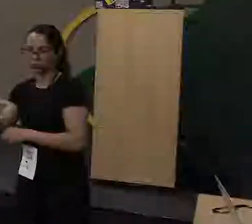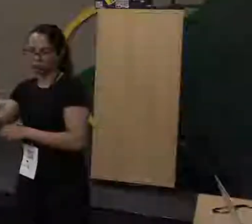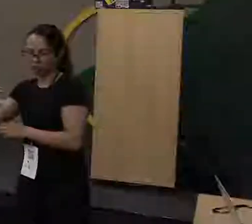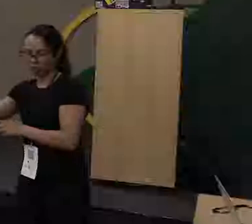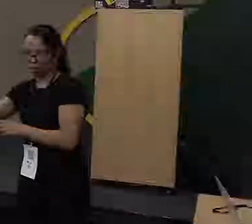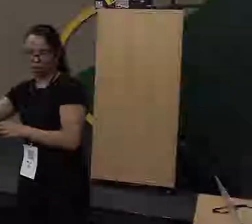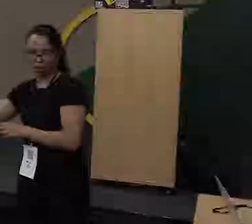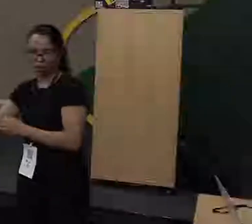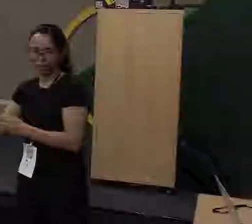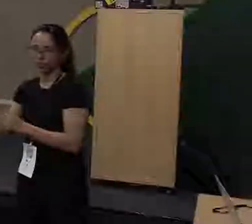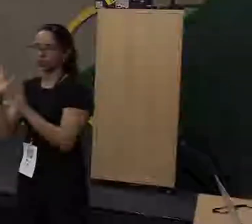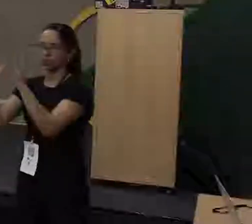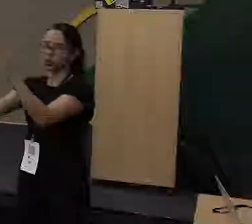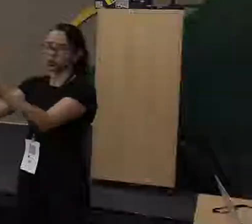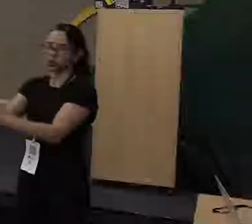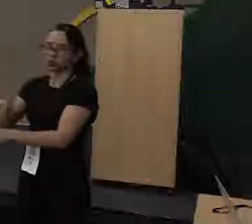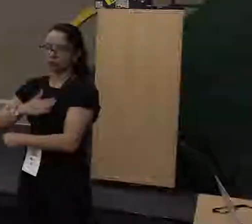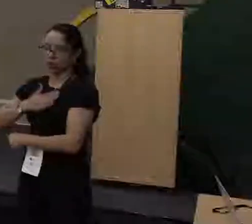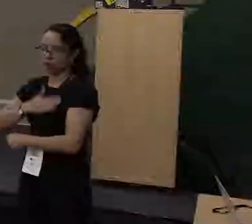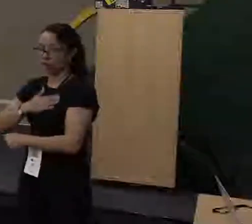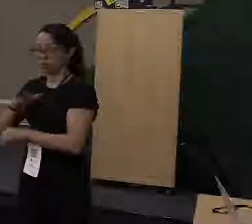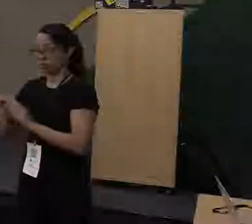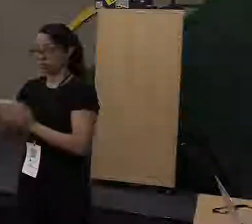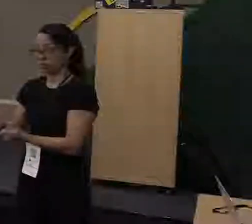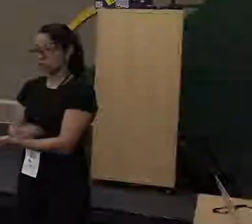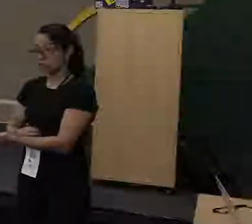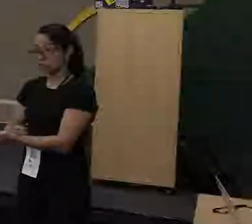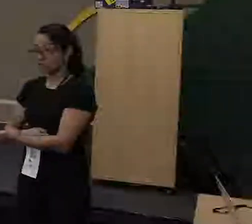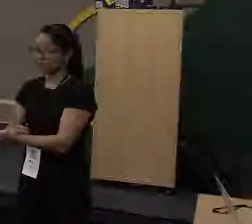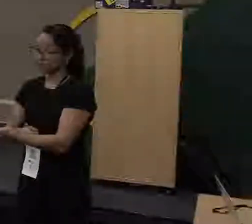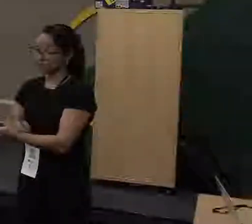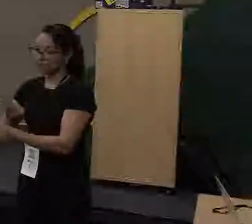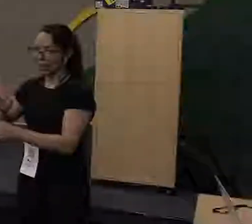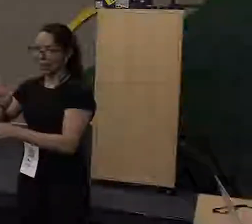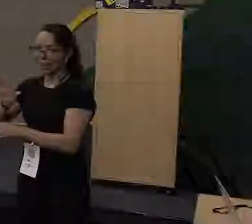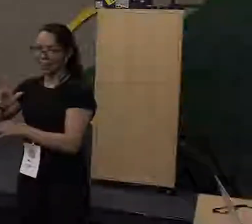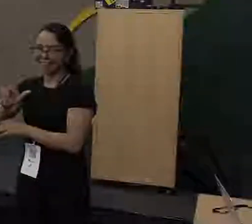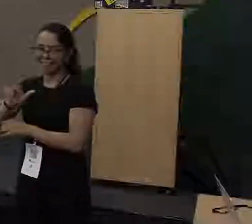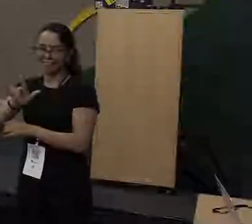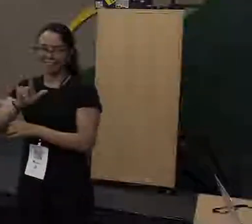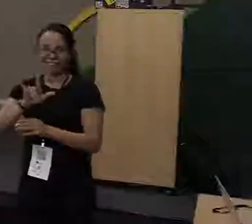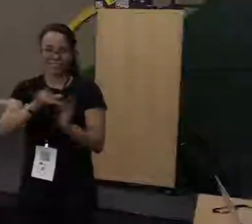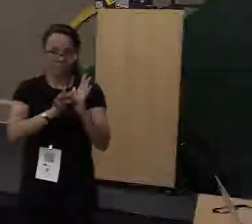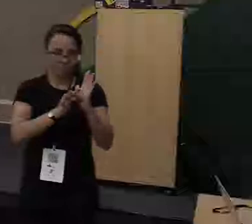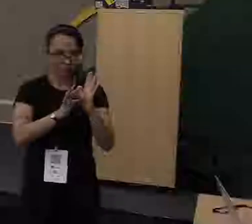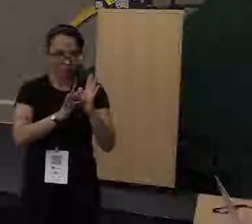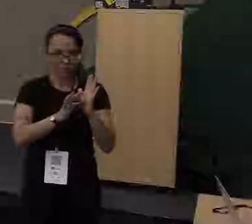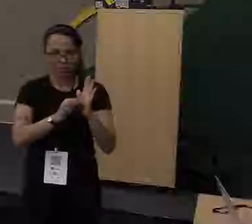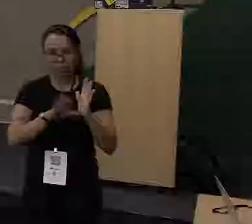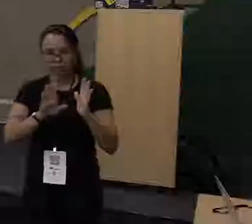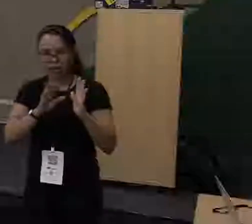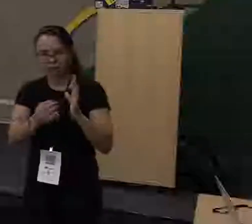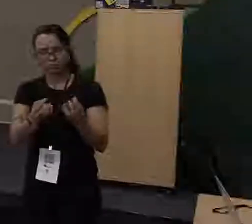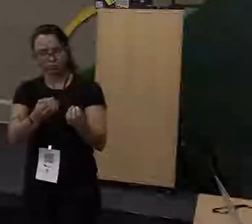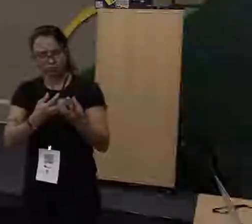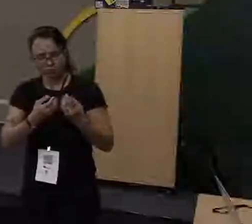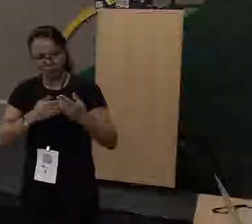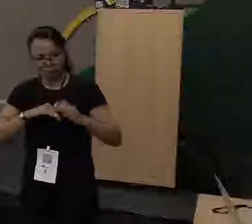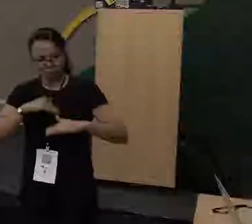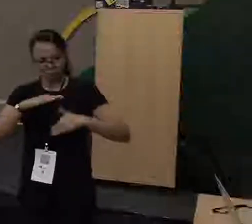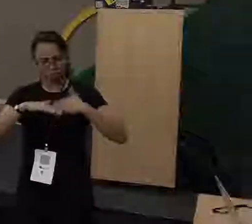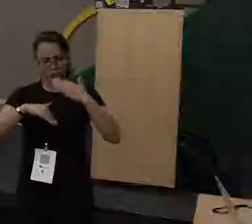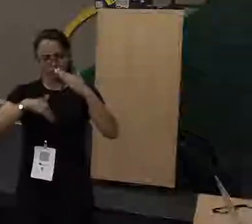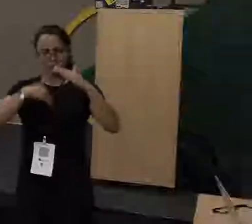todo mundo gosta, eu às vezes passo raiva. Mas eu amo Java como linguagem, como plataforma, ensinou muito, me fez crescer muito,